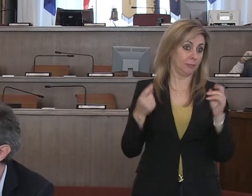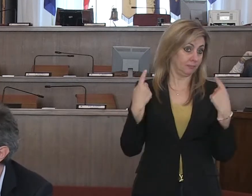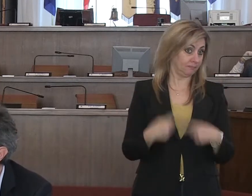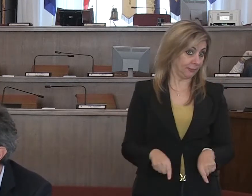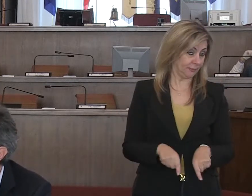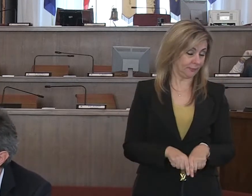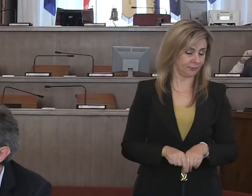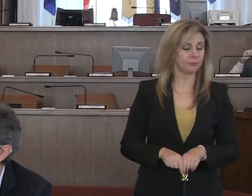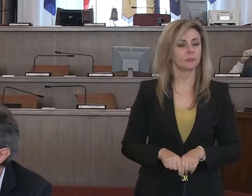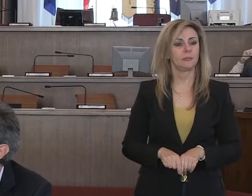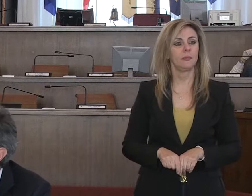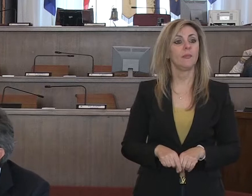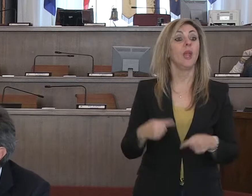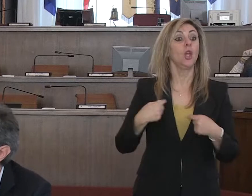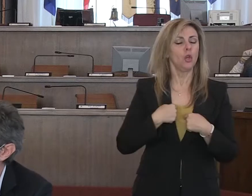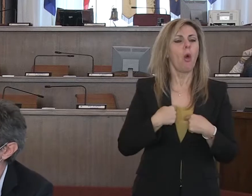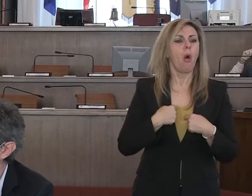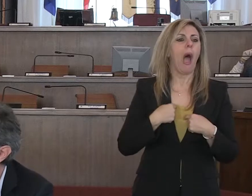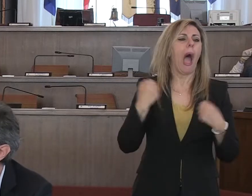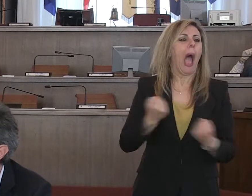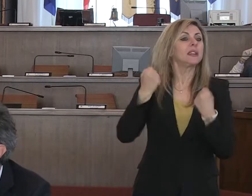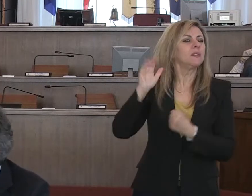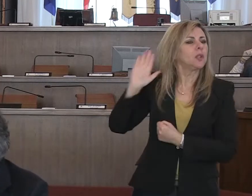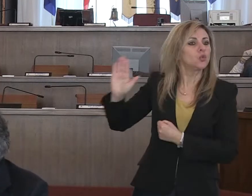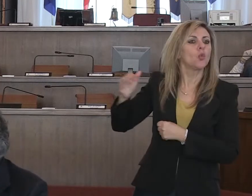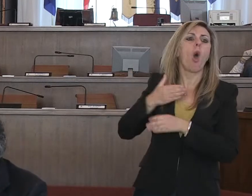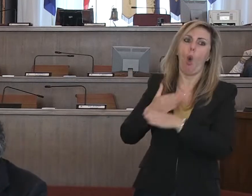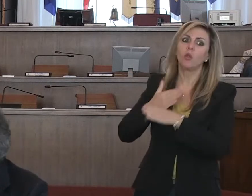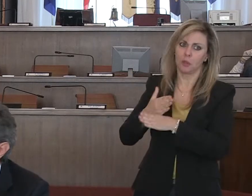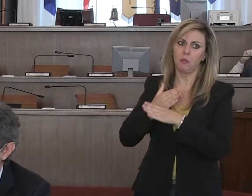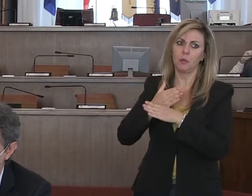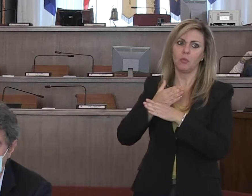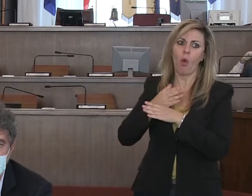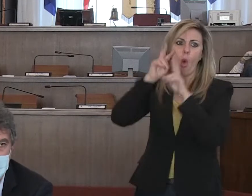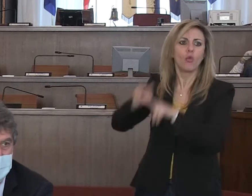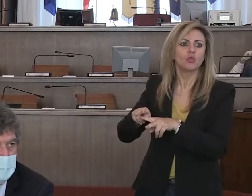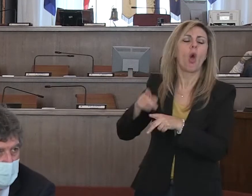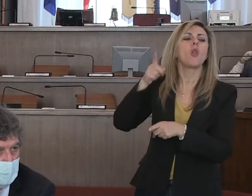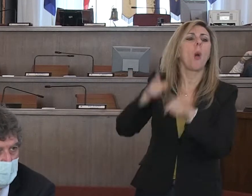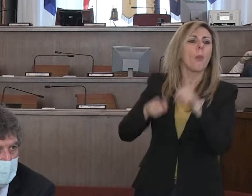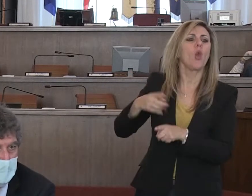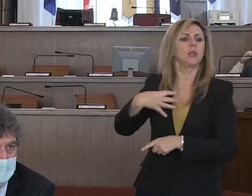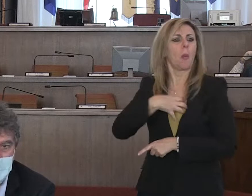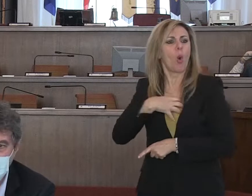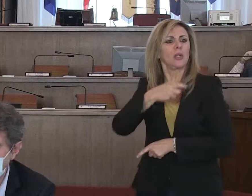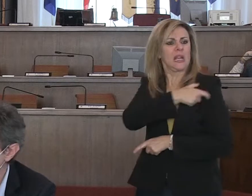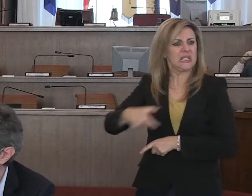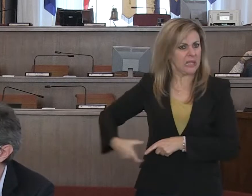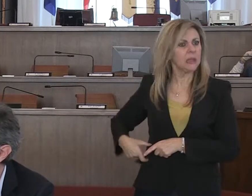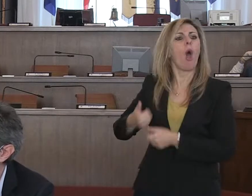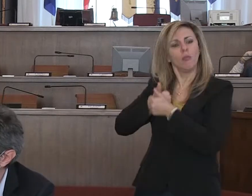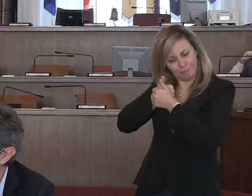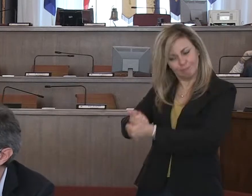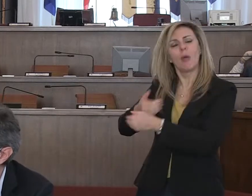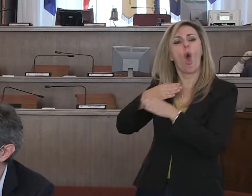autonome iniziative che io condivido e supporto sia moralmente che politicamente del sindaco della città di